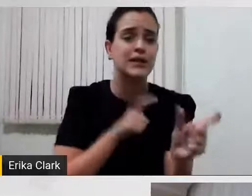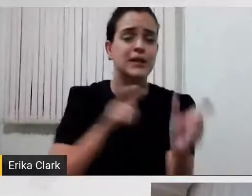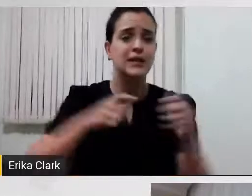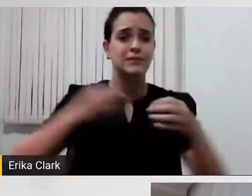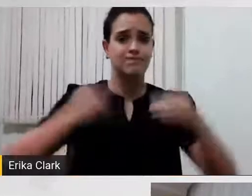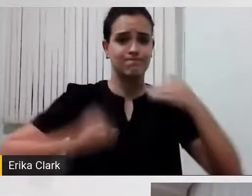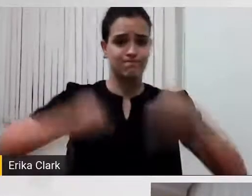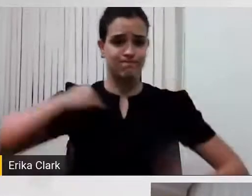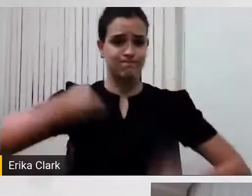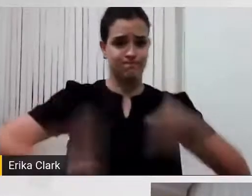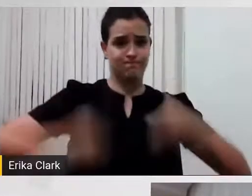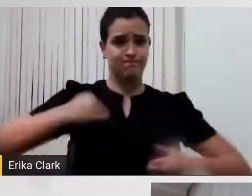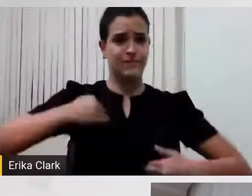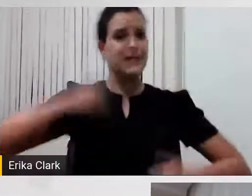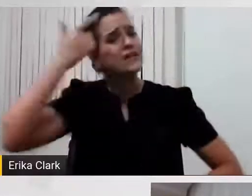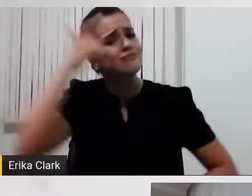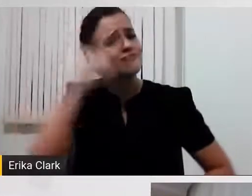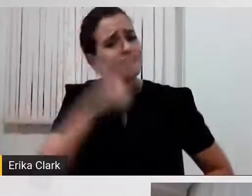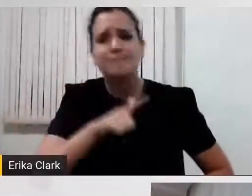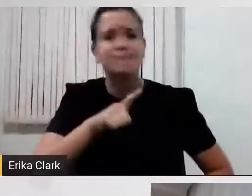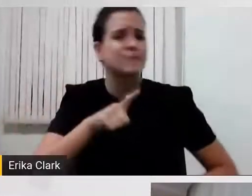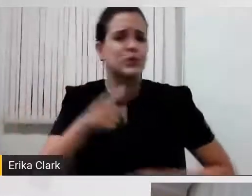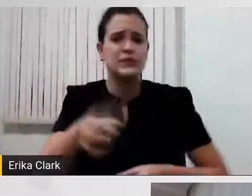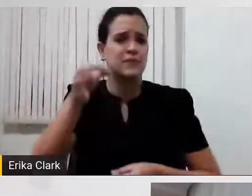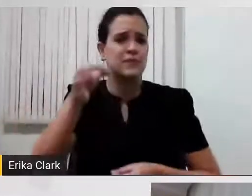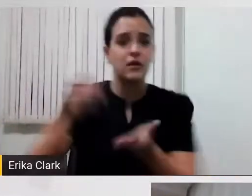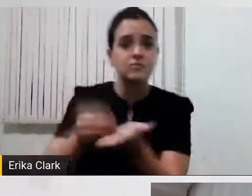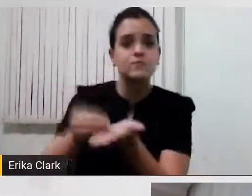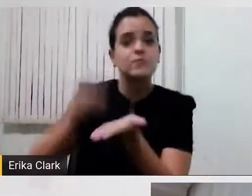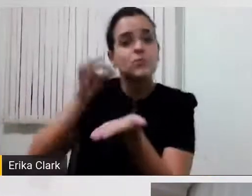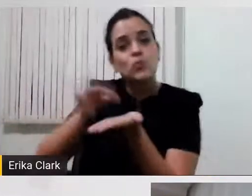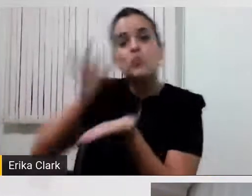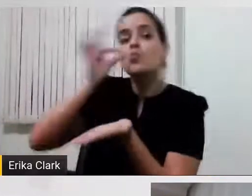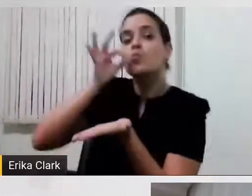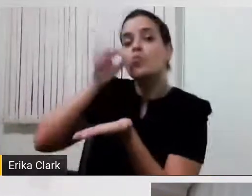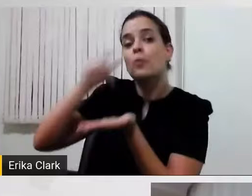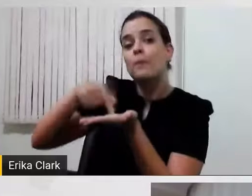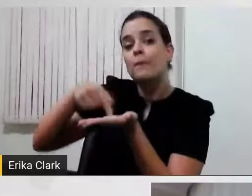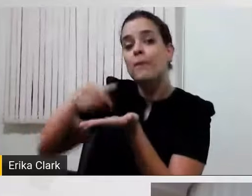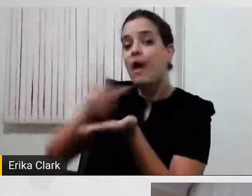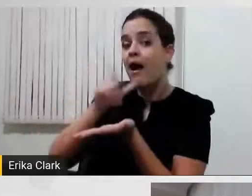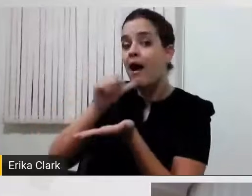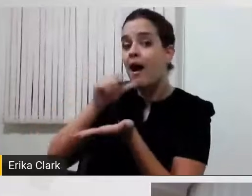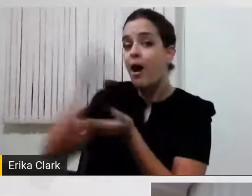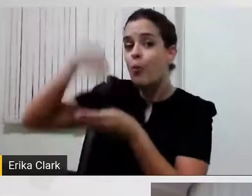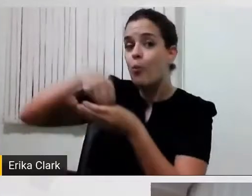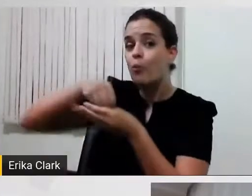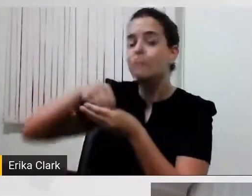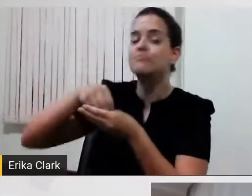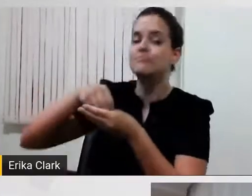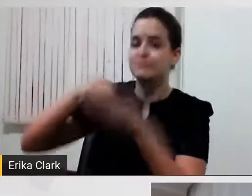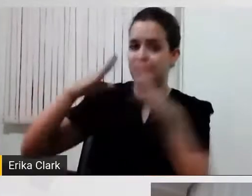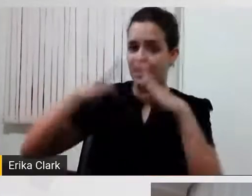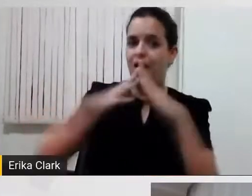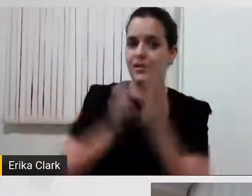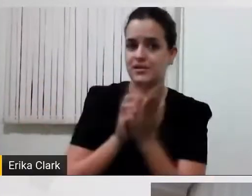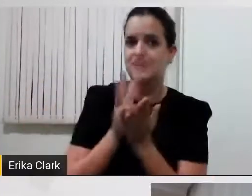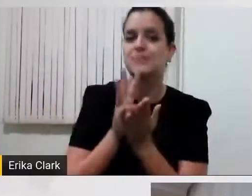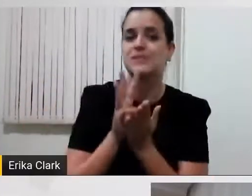Isso já ajuda muito, não é? No momento que coloca aqui dentro, já é. O Eduardo também tem um assinador